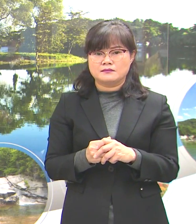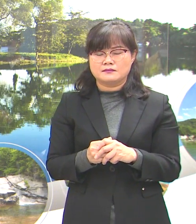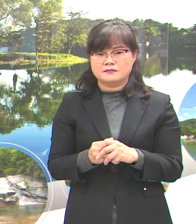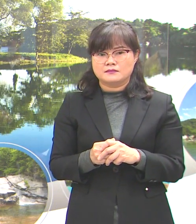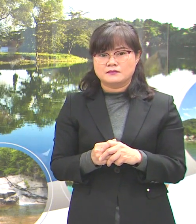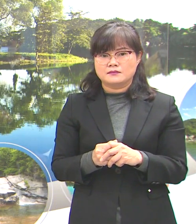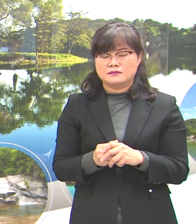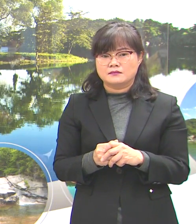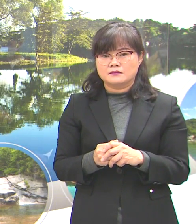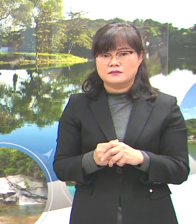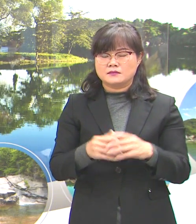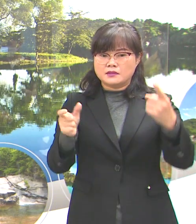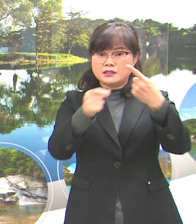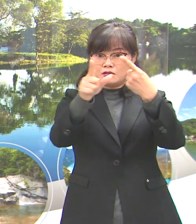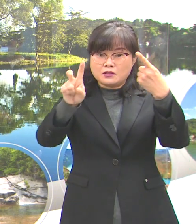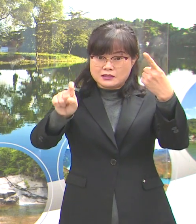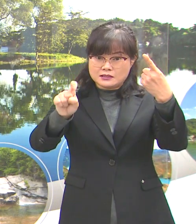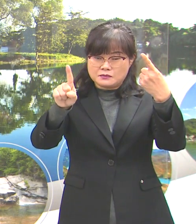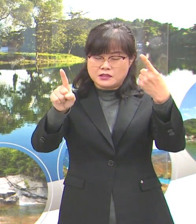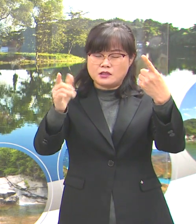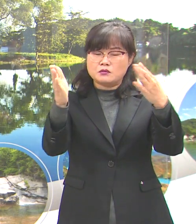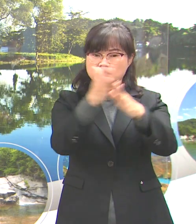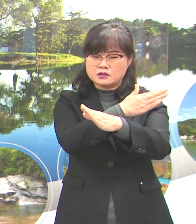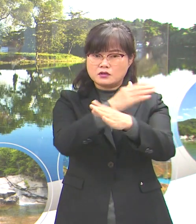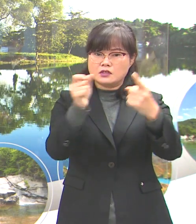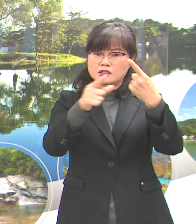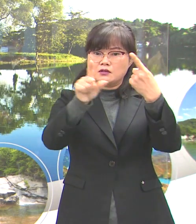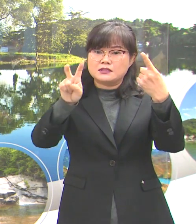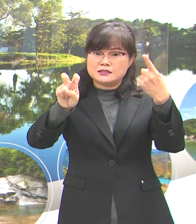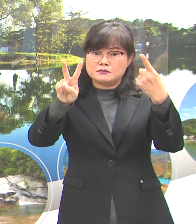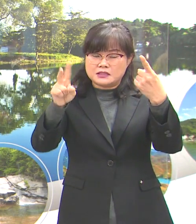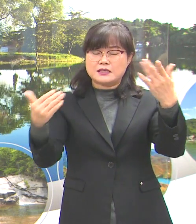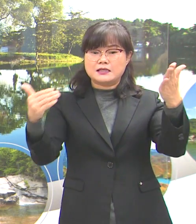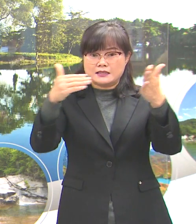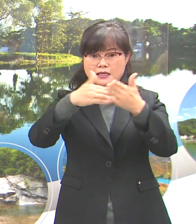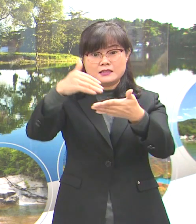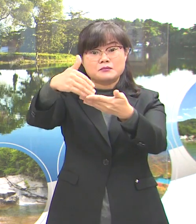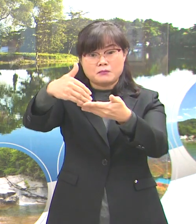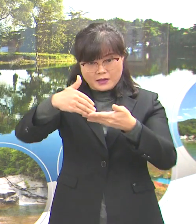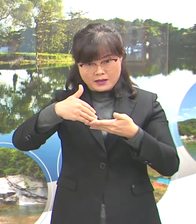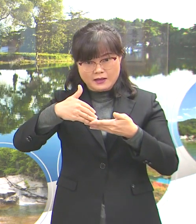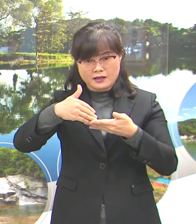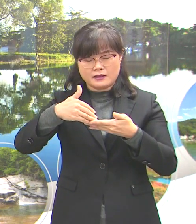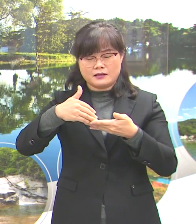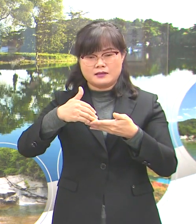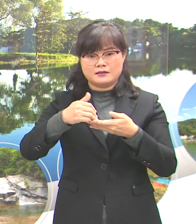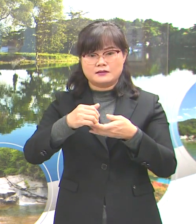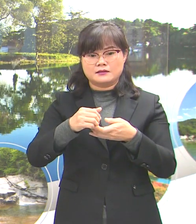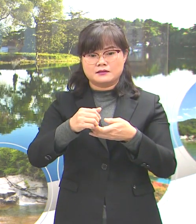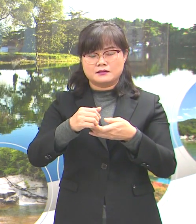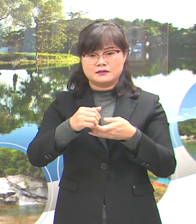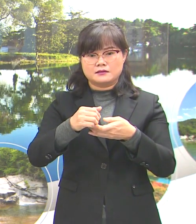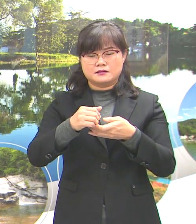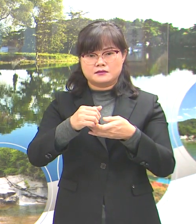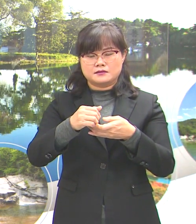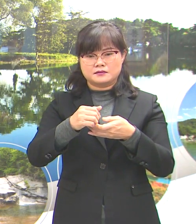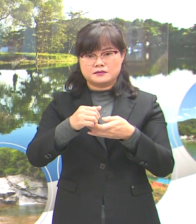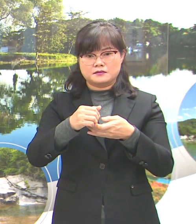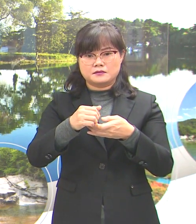1월 11일부터 1월 22일까지 접수를 받은 임차